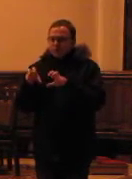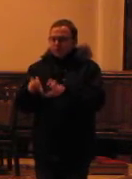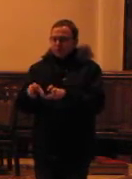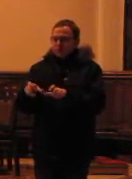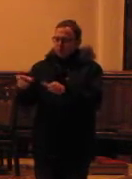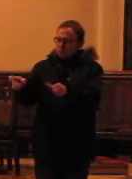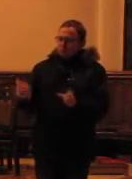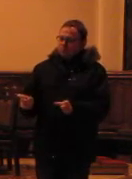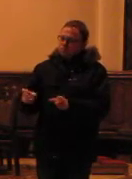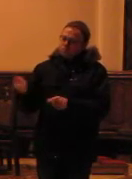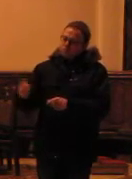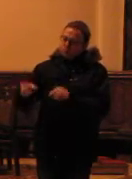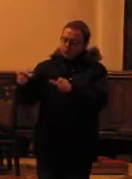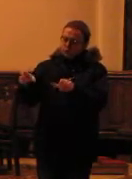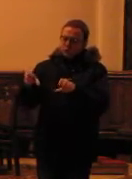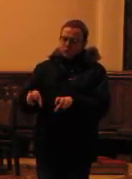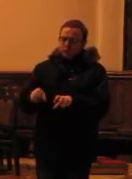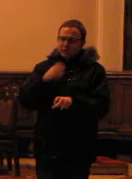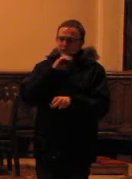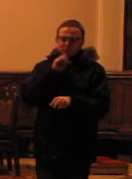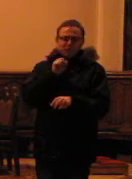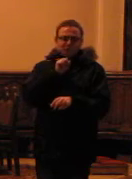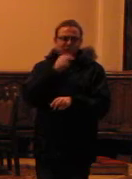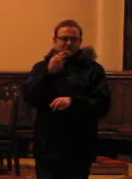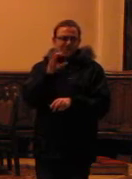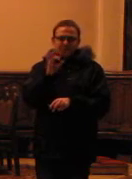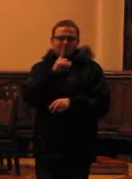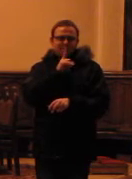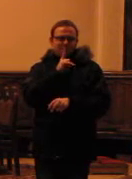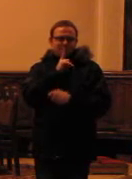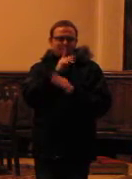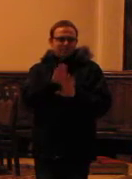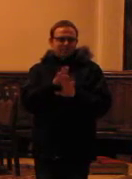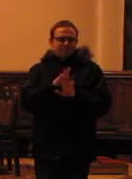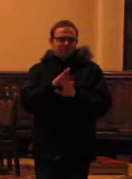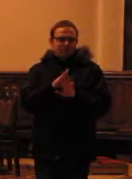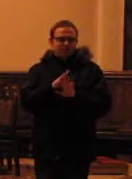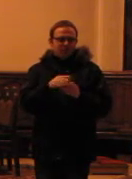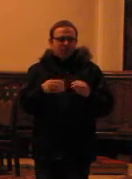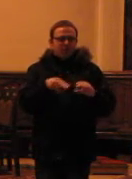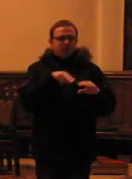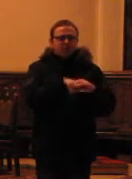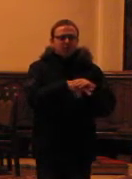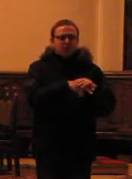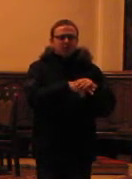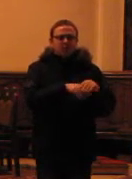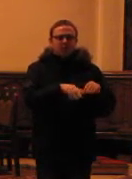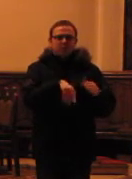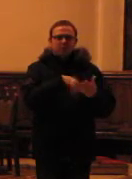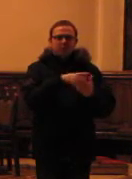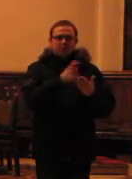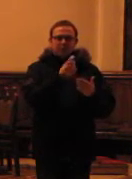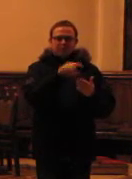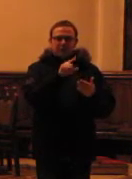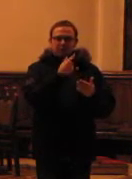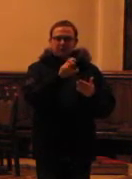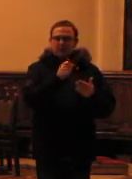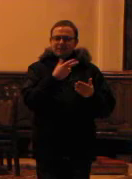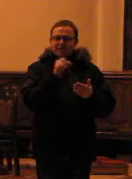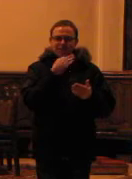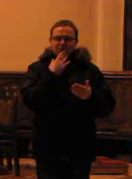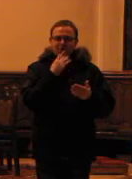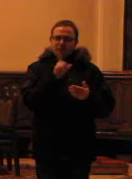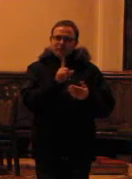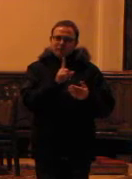siedlę, siedlę, nie rady, i z rady. Bum! Właściwie nie, wspólnoty były się przechowywane, i nic nie rady.